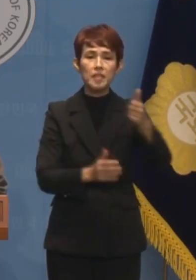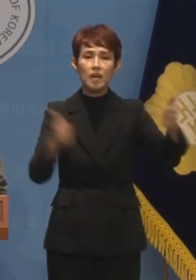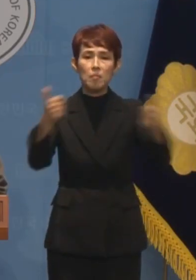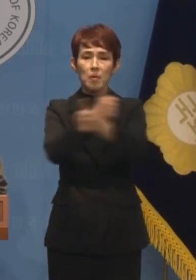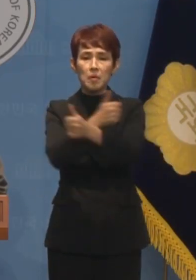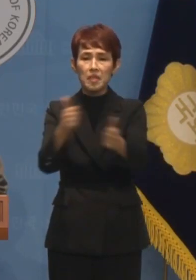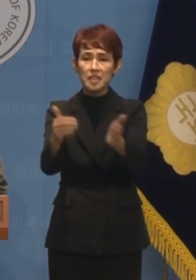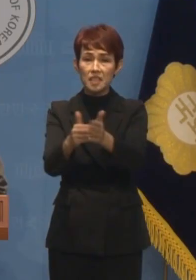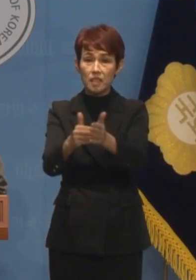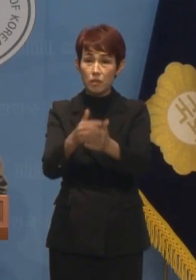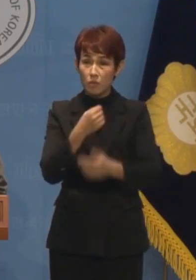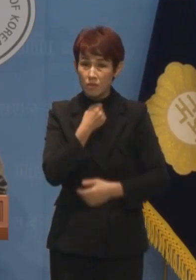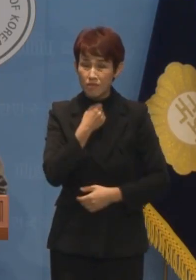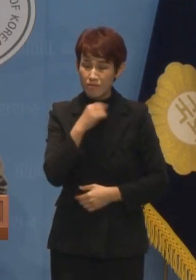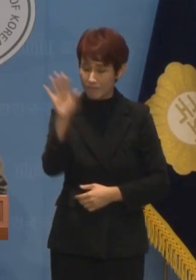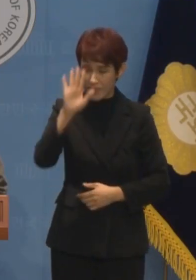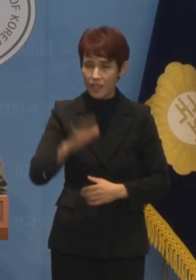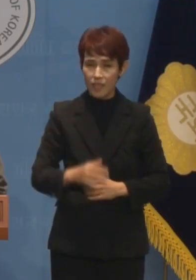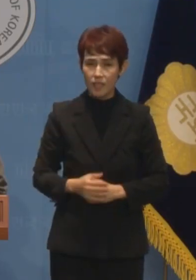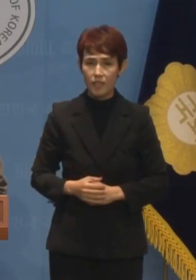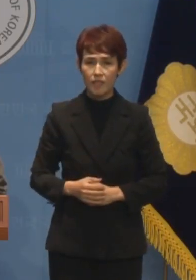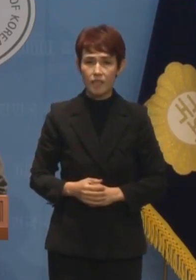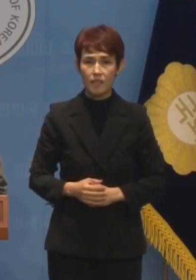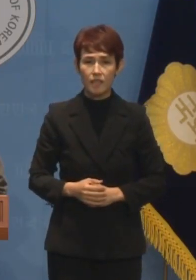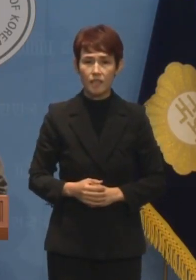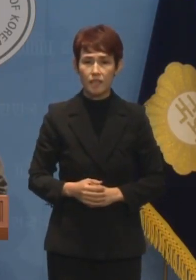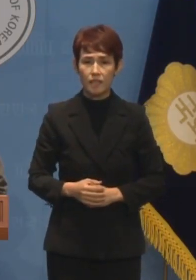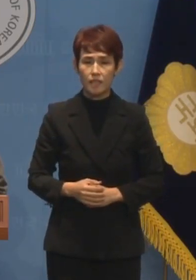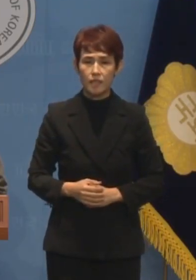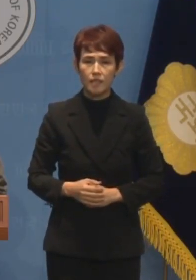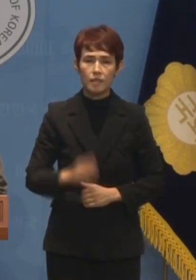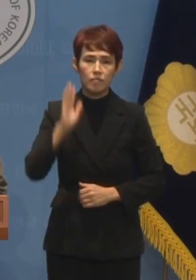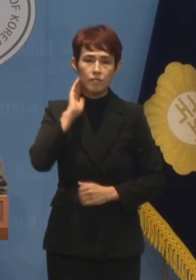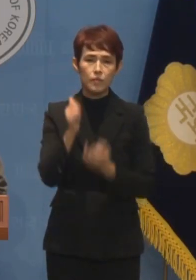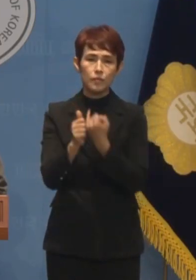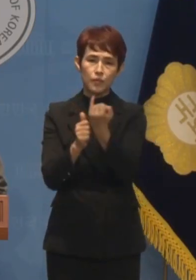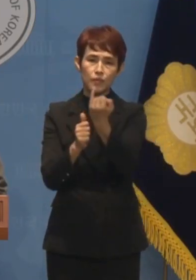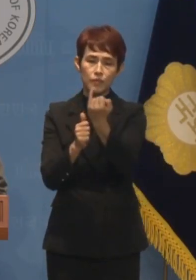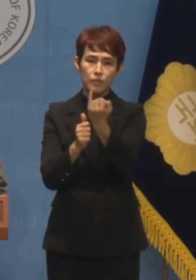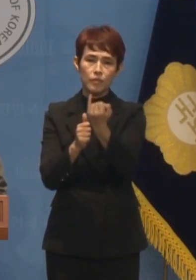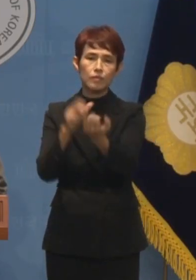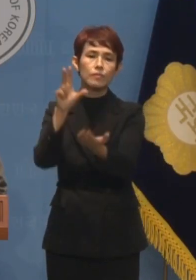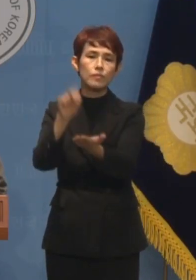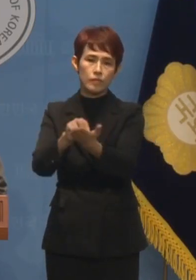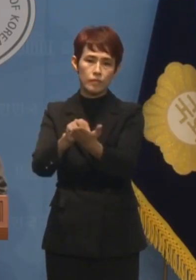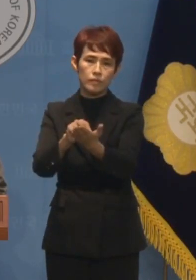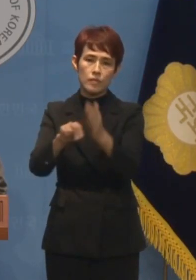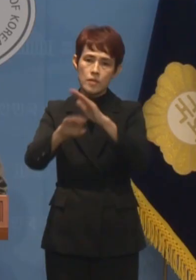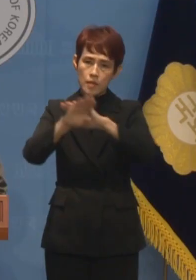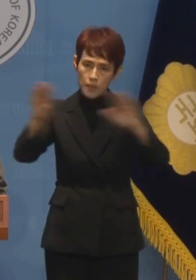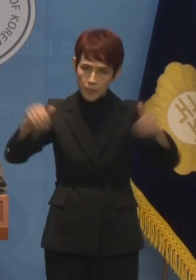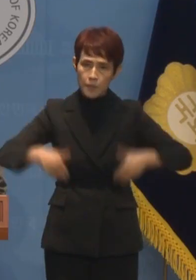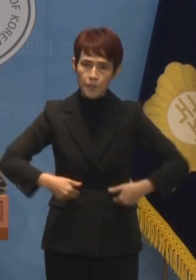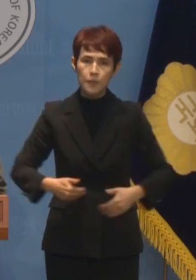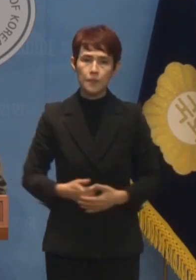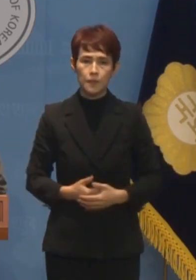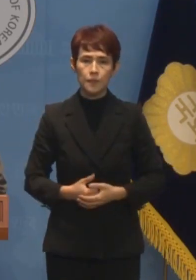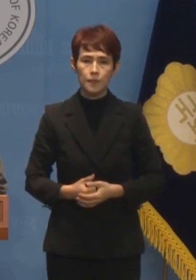아니라 그동안 이고 지고 왔던 김건희 여사 리스크를 해결하는 것입니다.